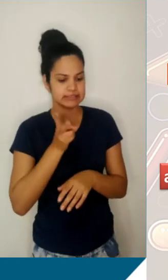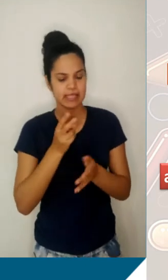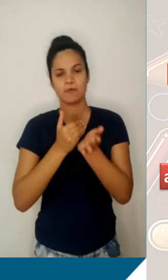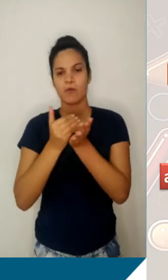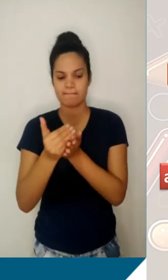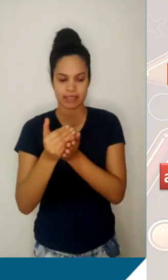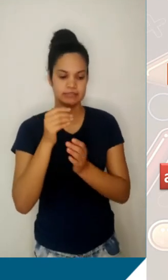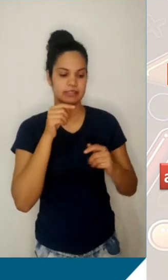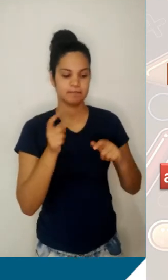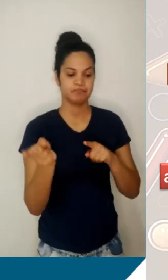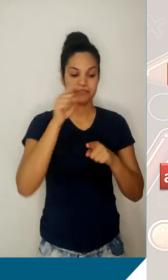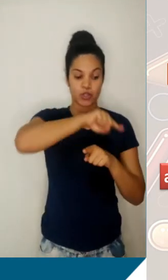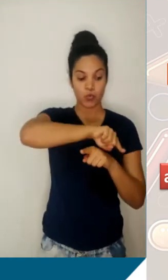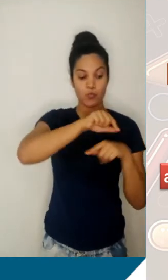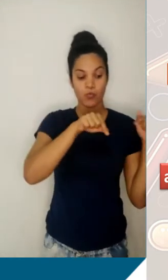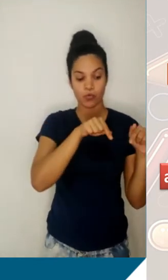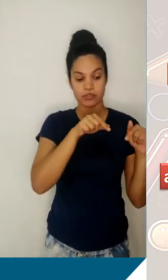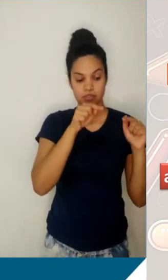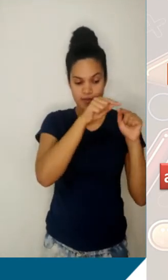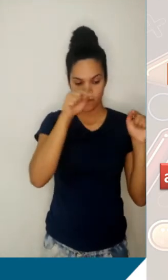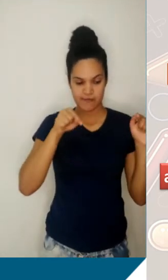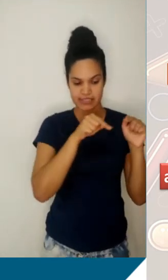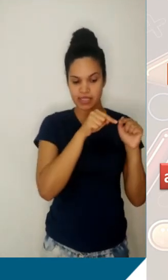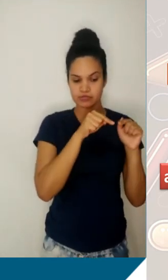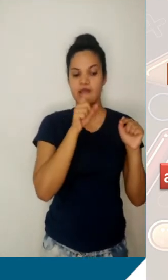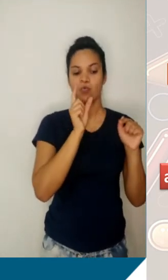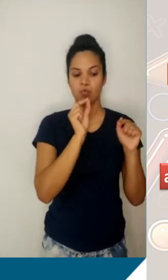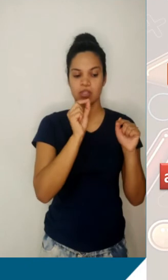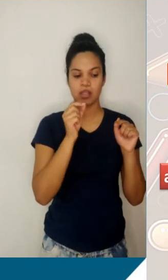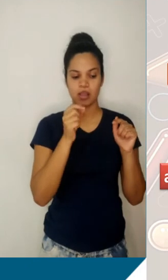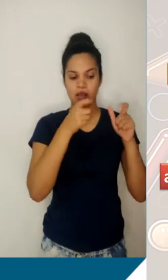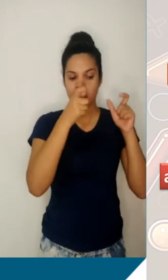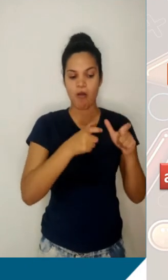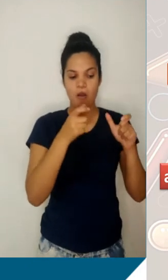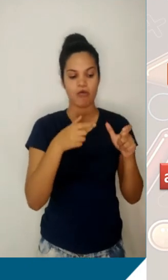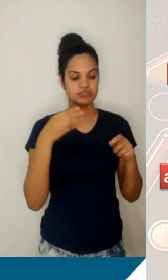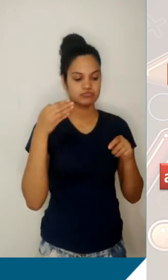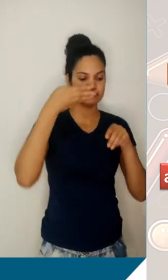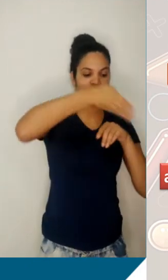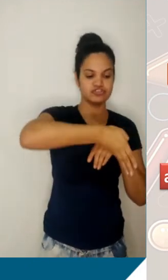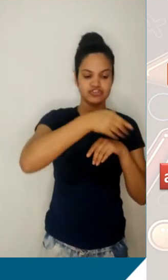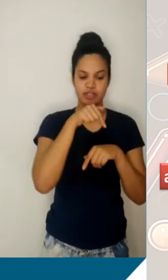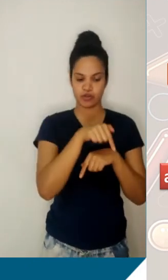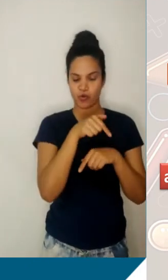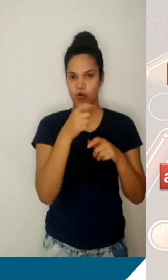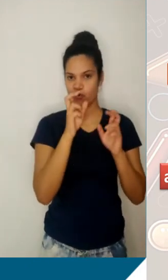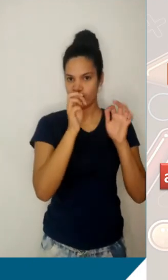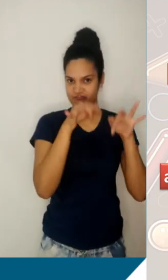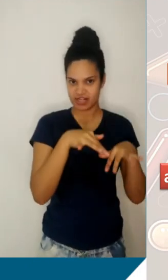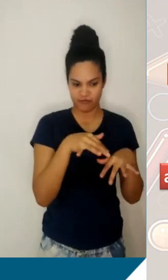começa a escrever a relação em relação ao termo de chegada. Isso aconteceu tanto caminhando, deslocando razões para